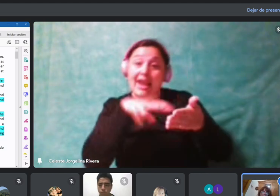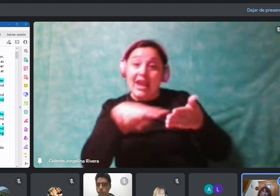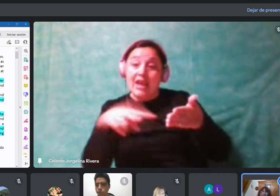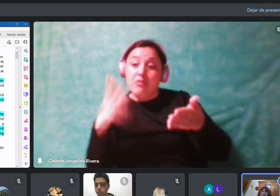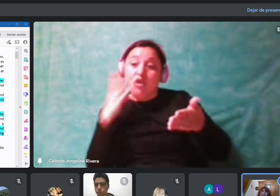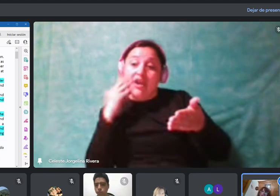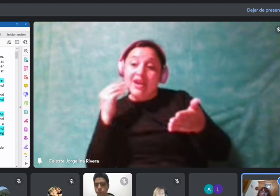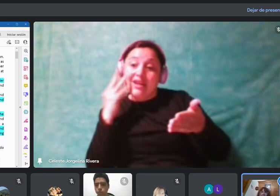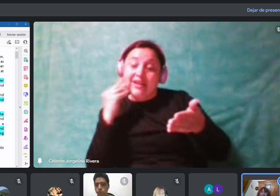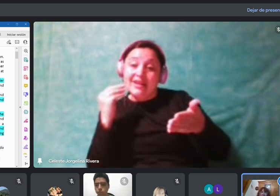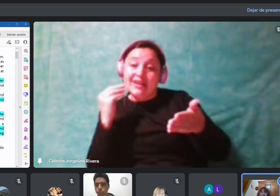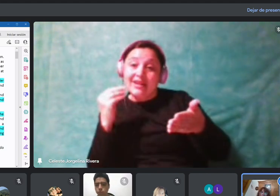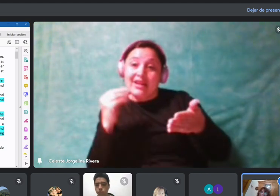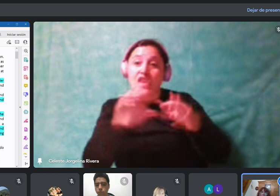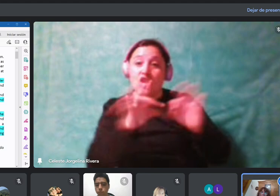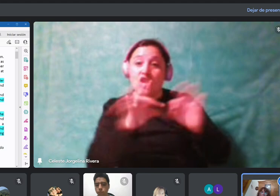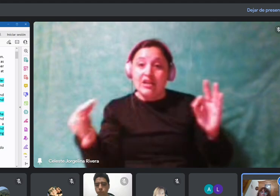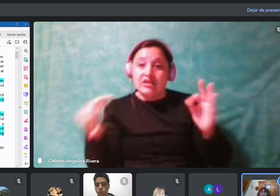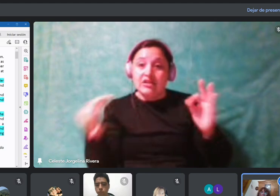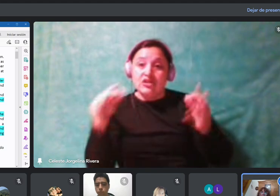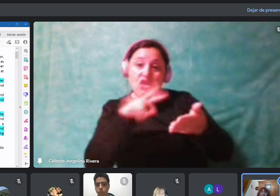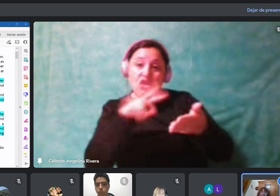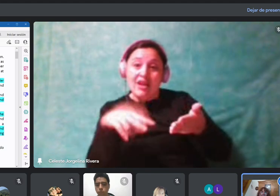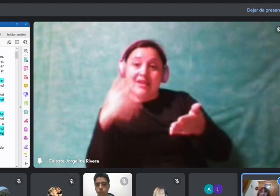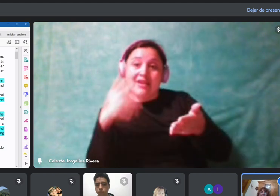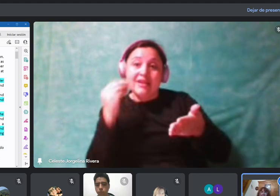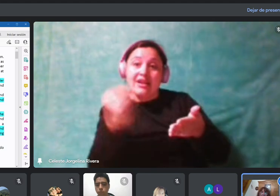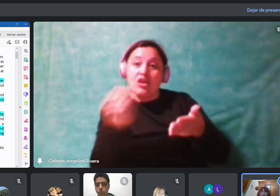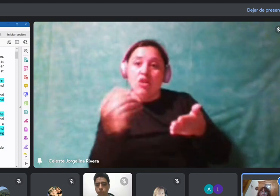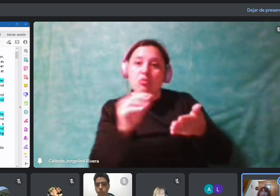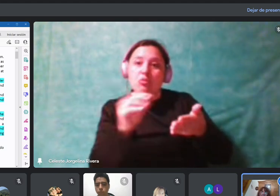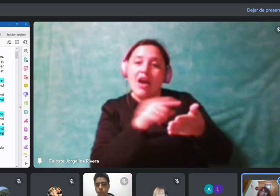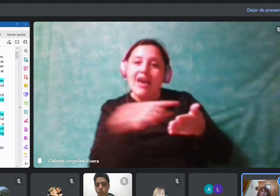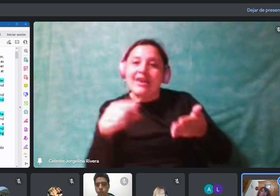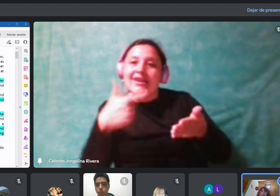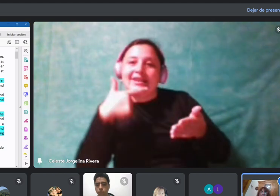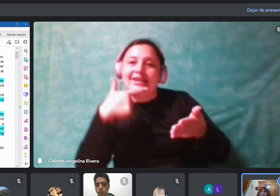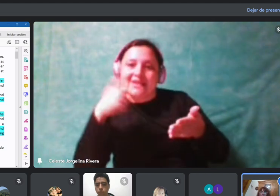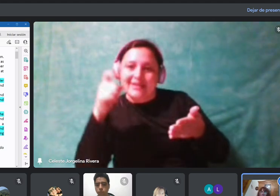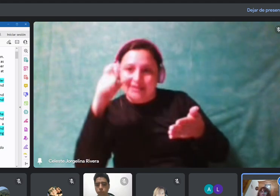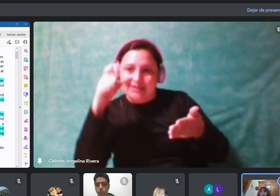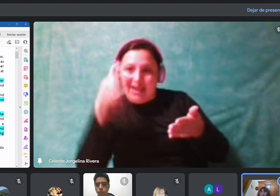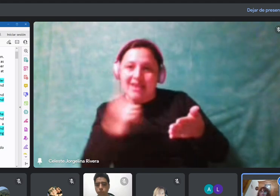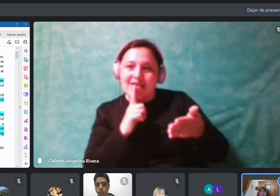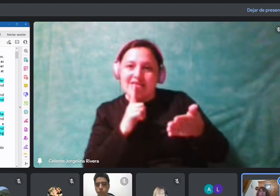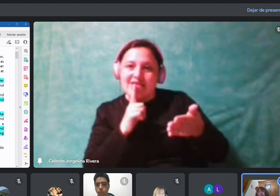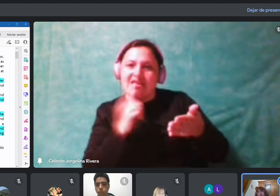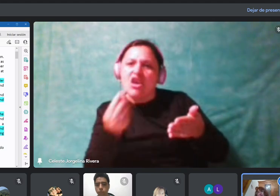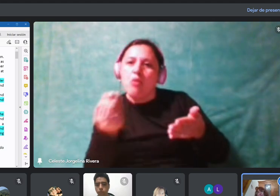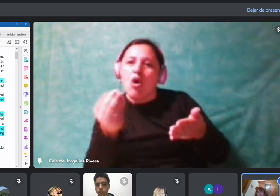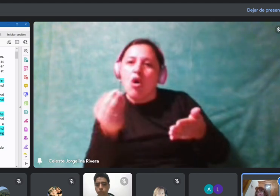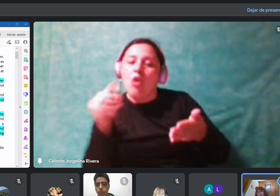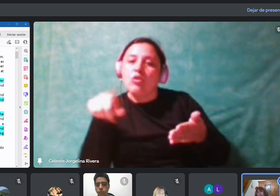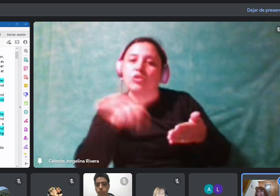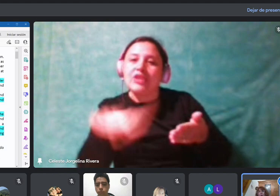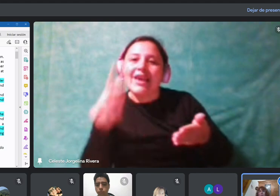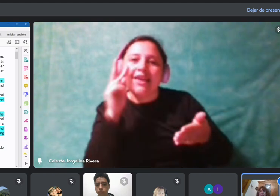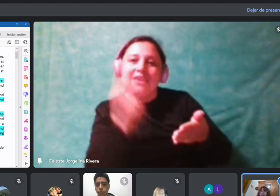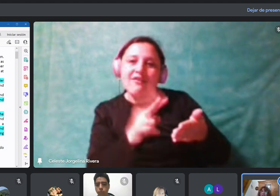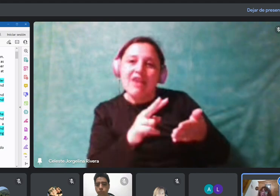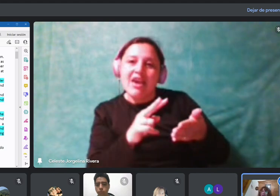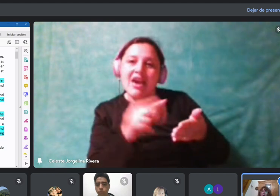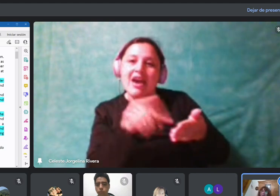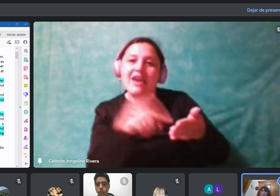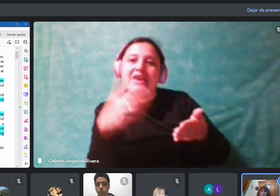¿Qué quiere decir esto? Que acá set, ¿cómo está? ¿Cómo está usado? Como por ejemplo, ¿cómo